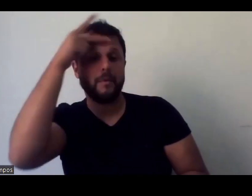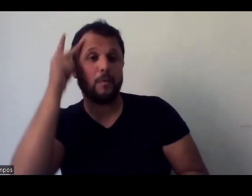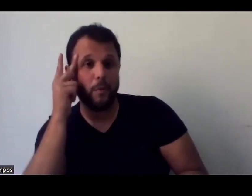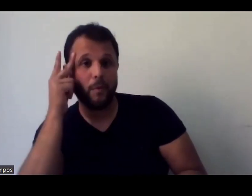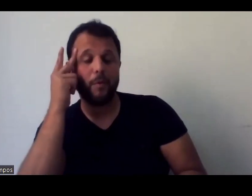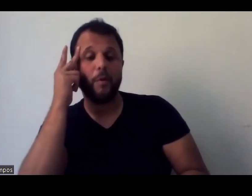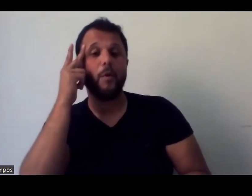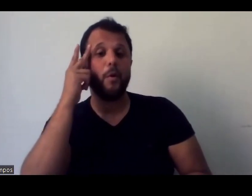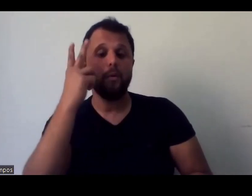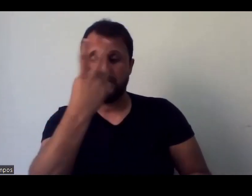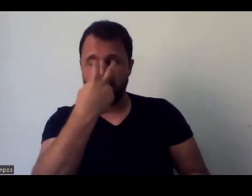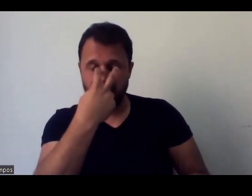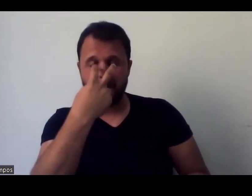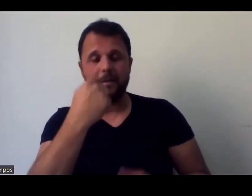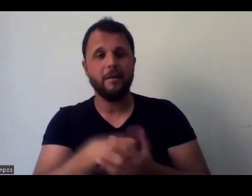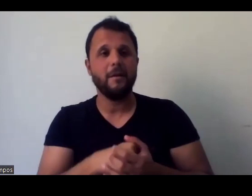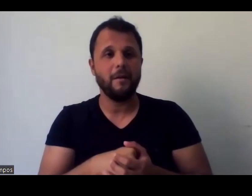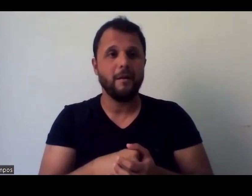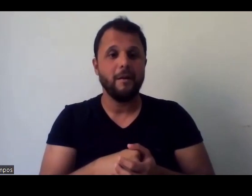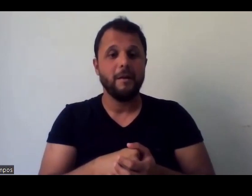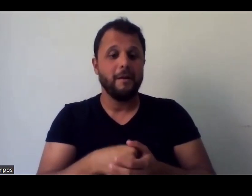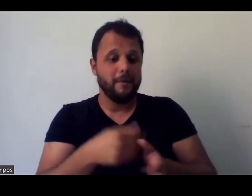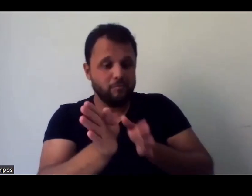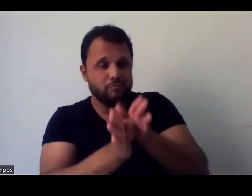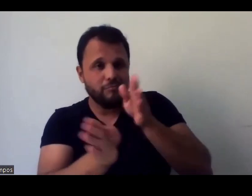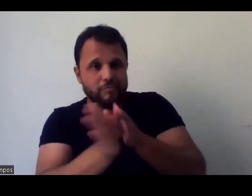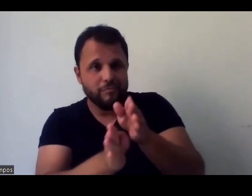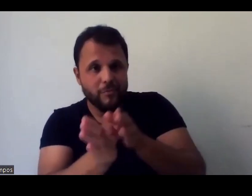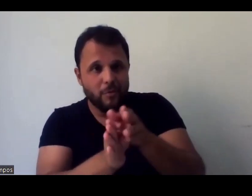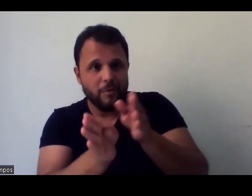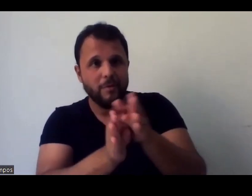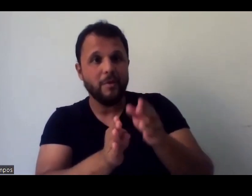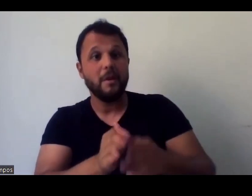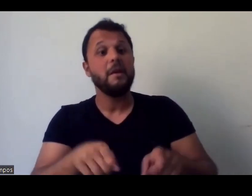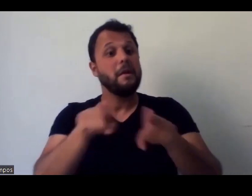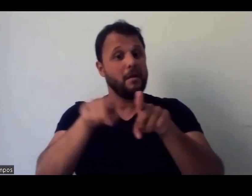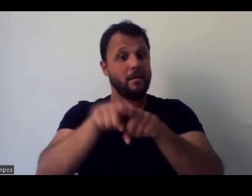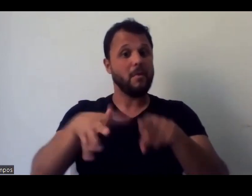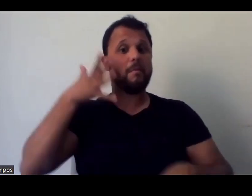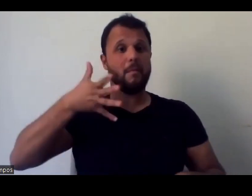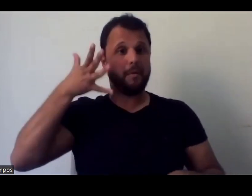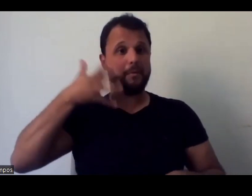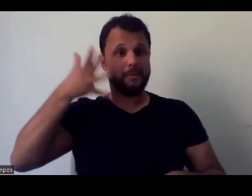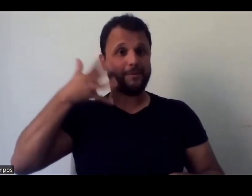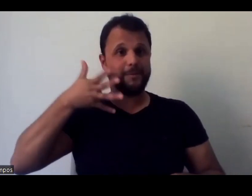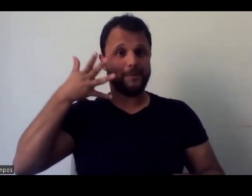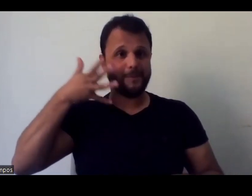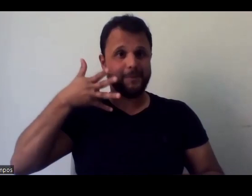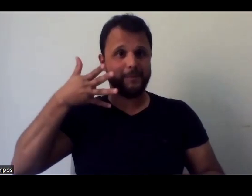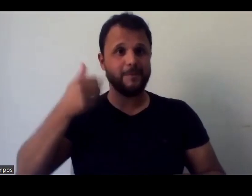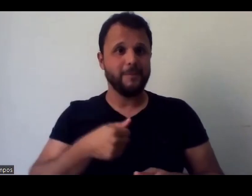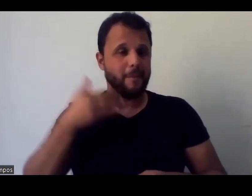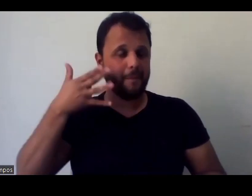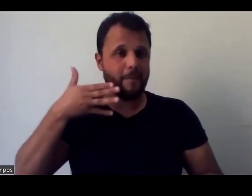pessoas com deficiência visual nas atividades de consultoria e também com ministrantes do curso, ela participou com uma